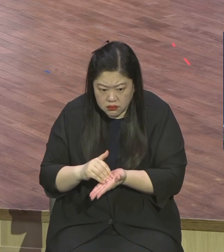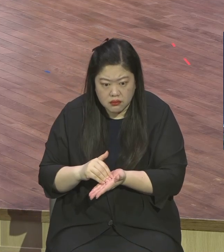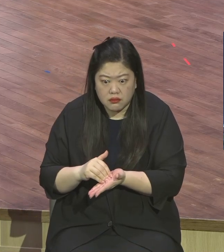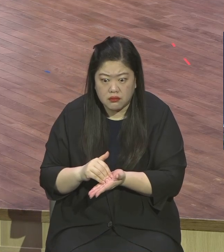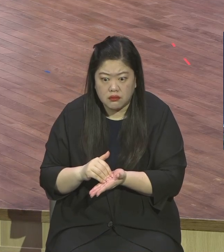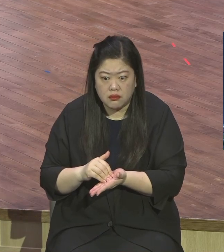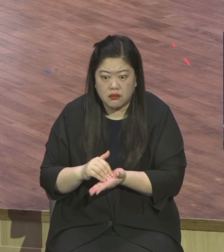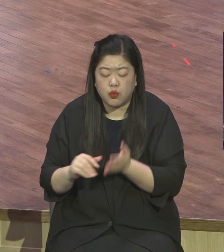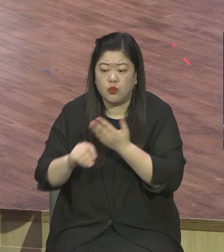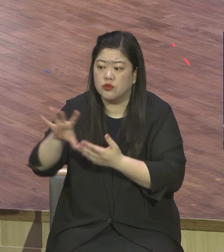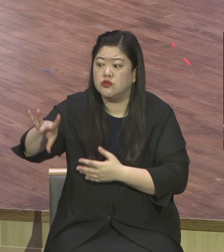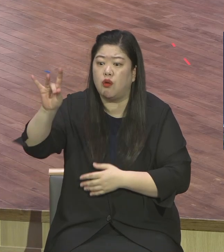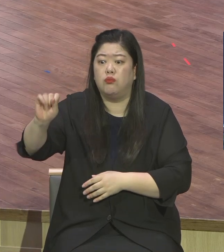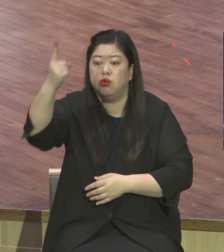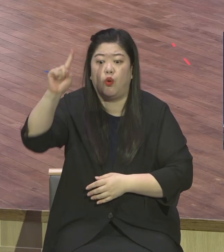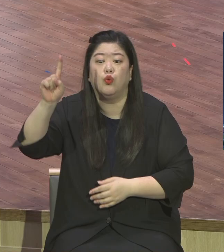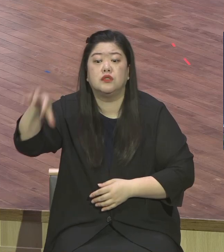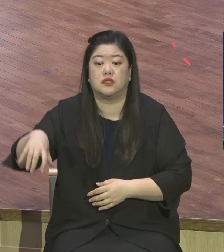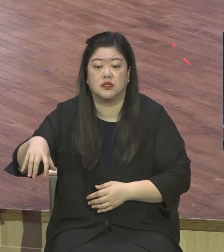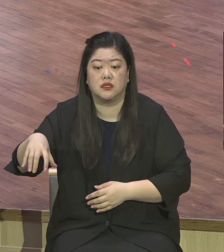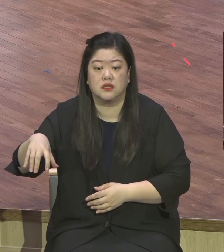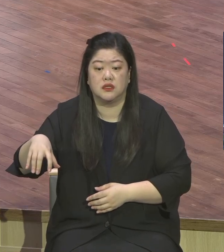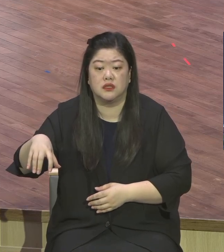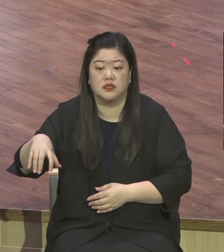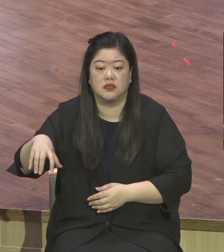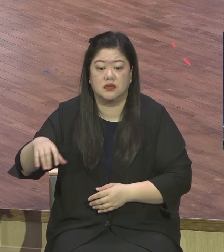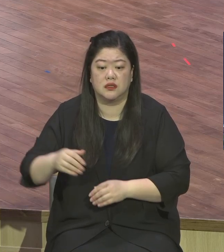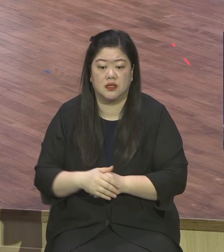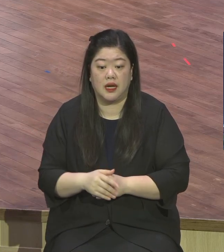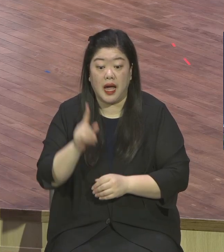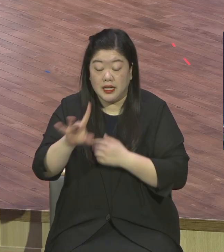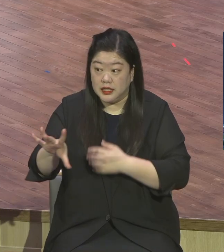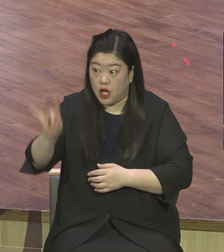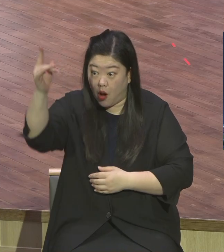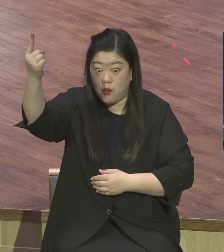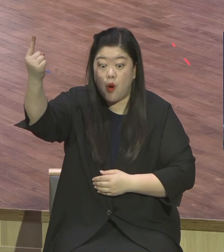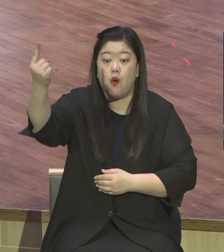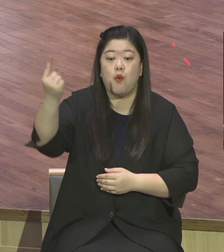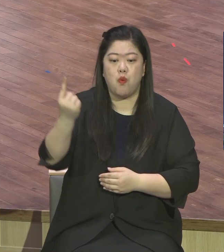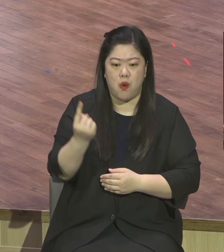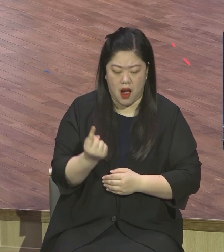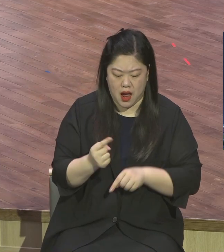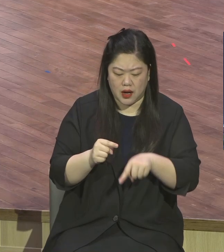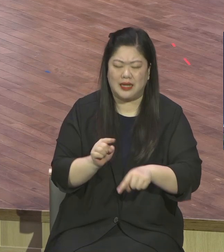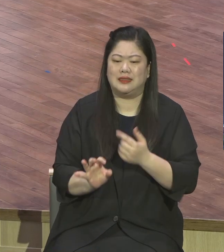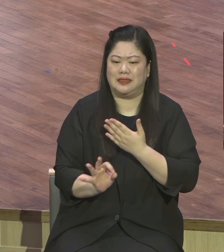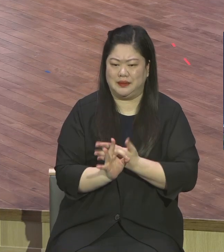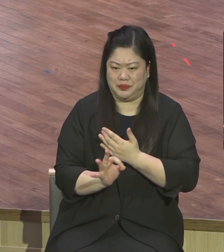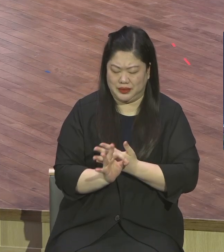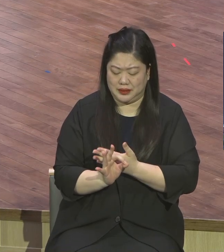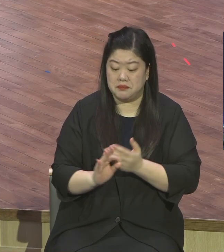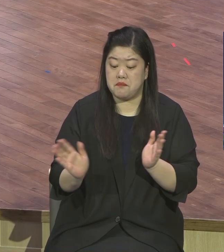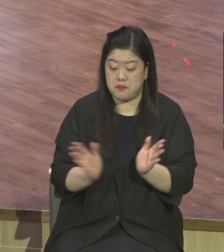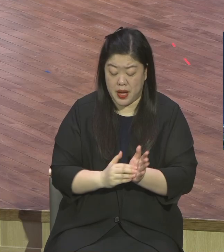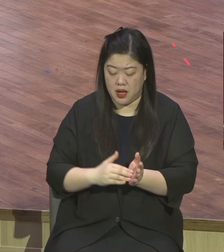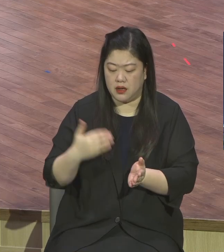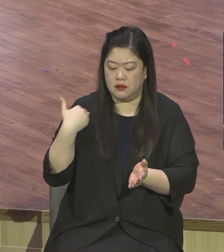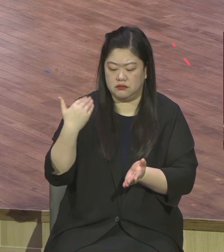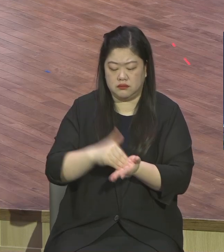어딜 갔습니까? 돌아가셨으니까 성경에 보면 영혼이